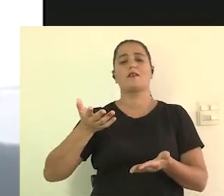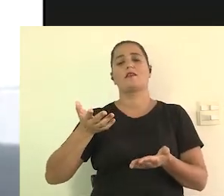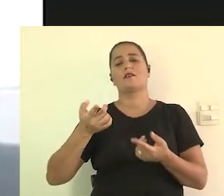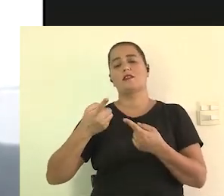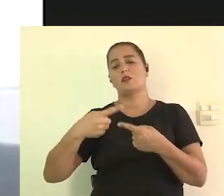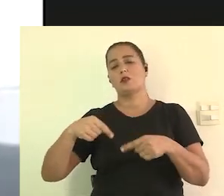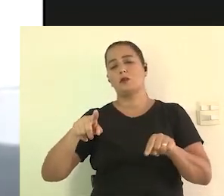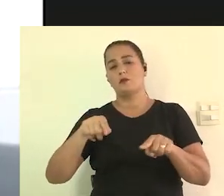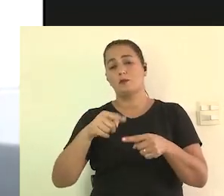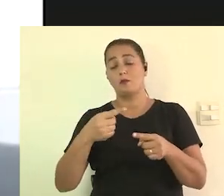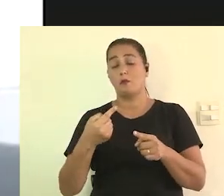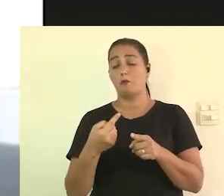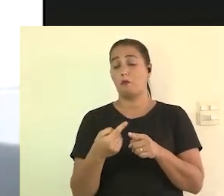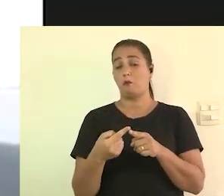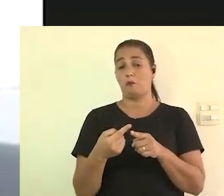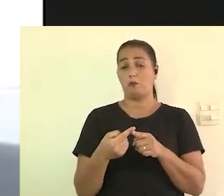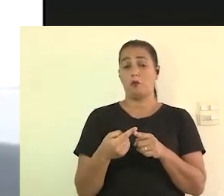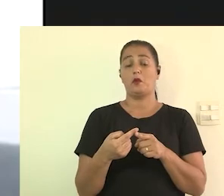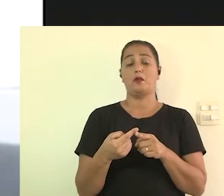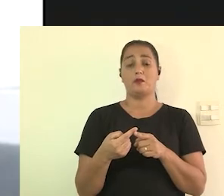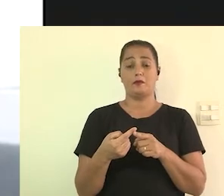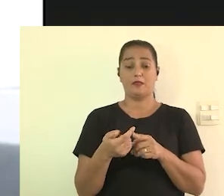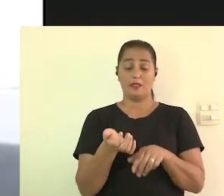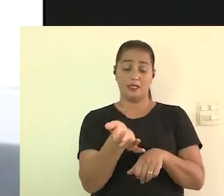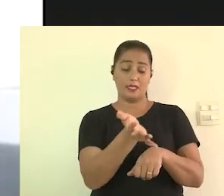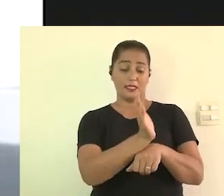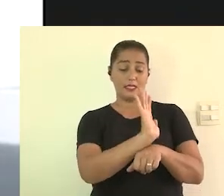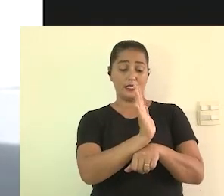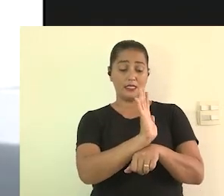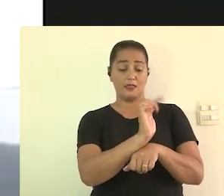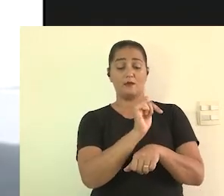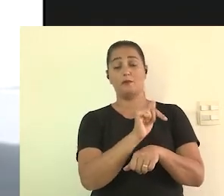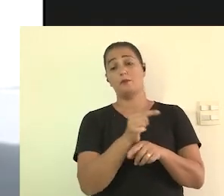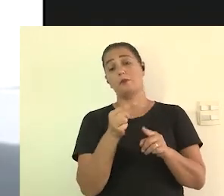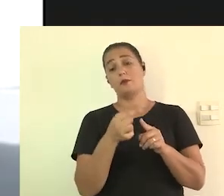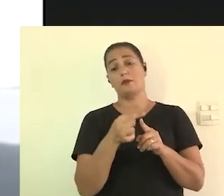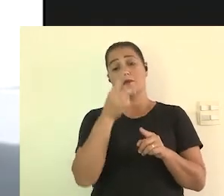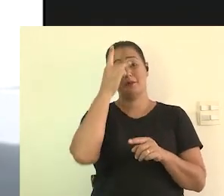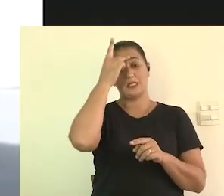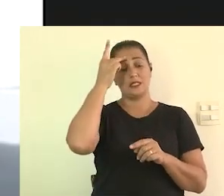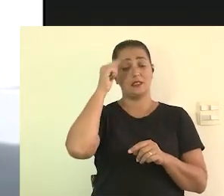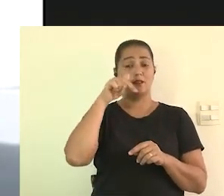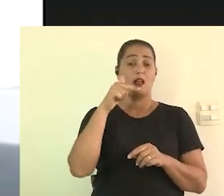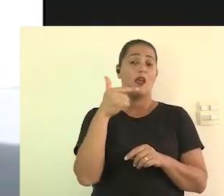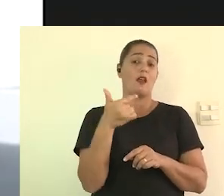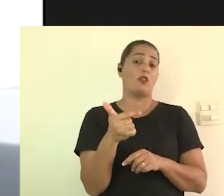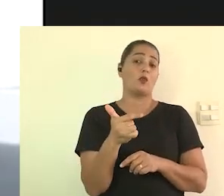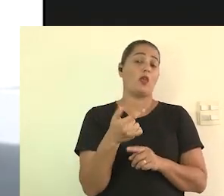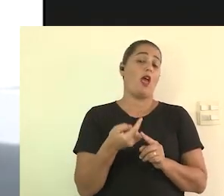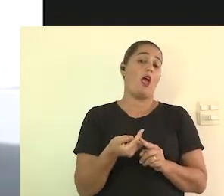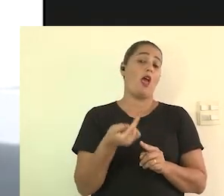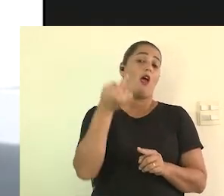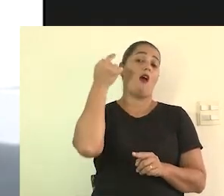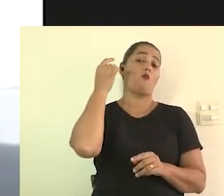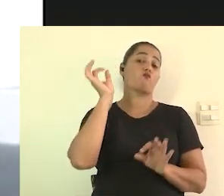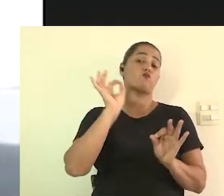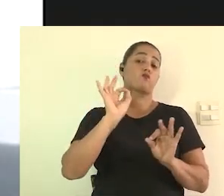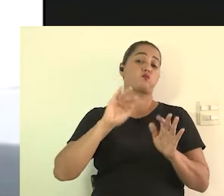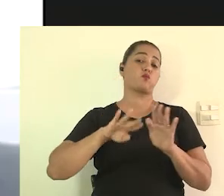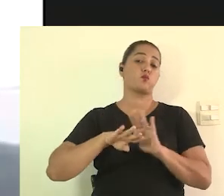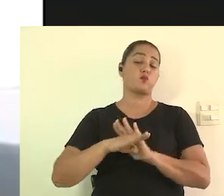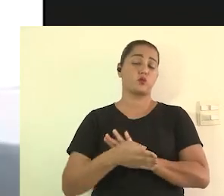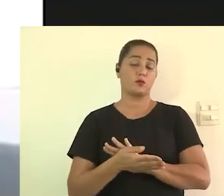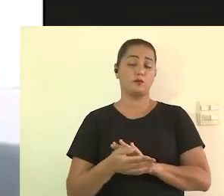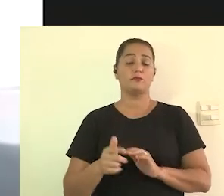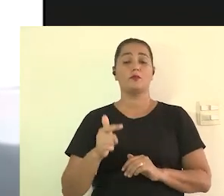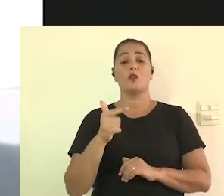concerto porque até no próprio cinema porque até então essas pessoas não tinham essa oportunidade e